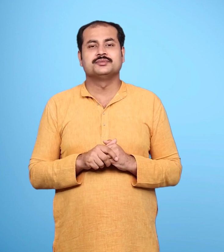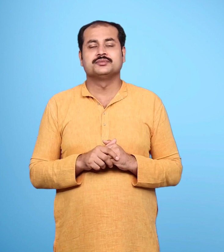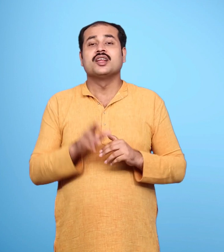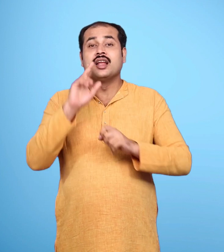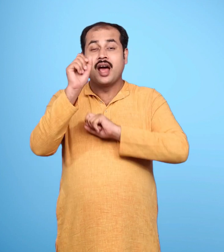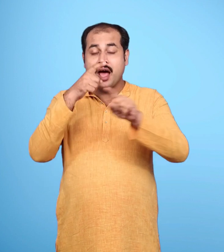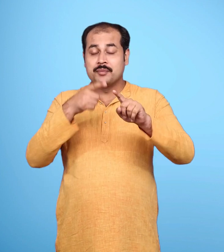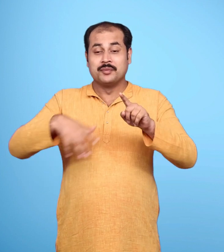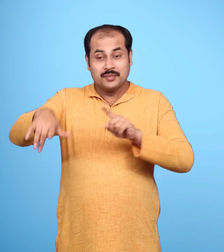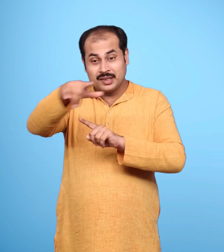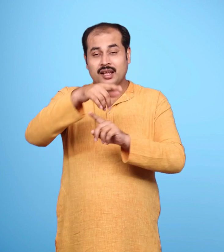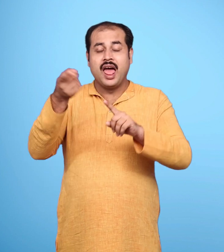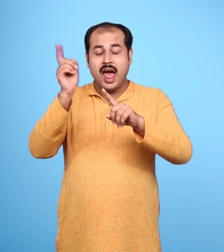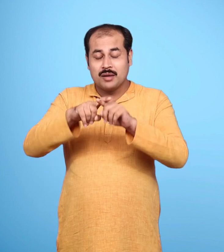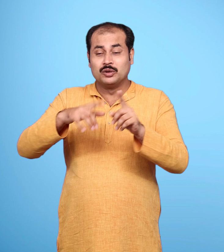राम संकट में नहीं है